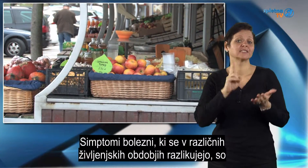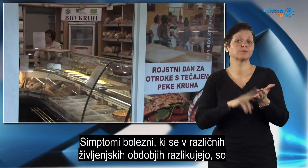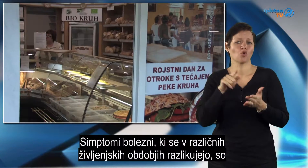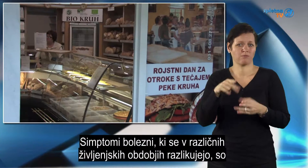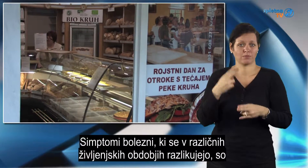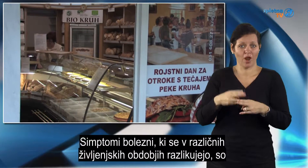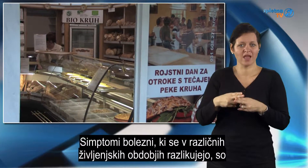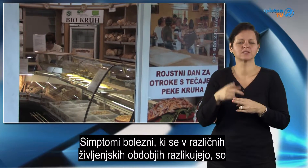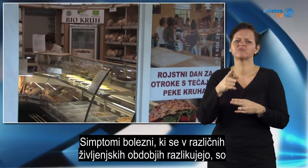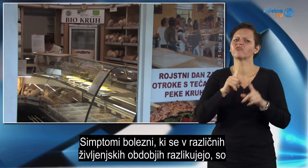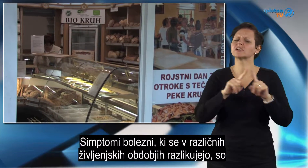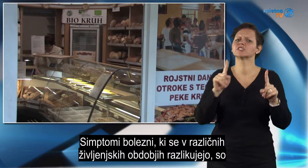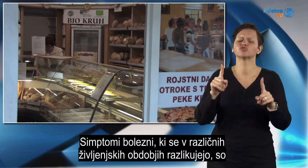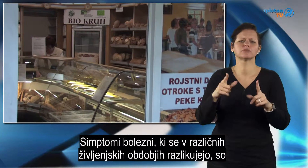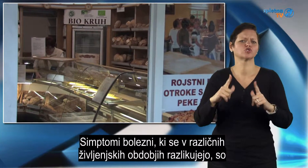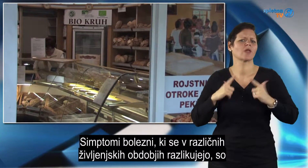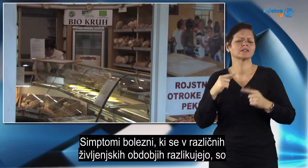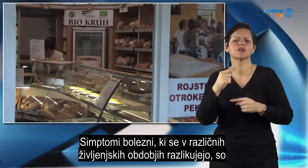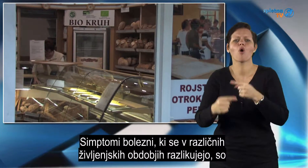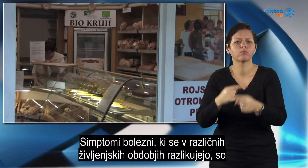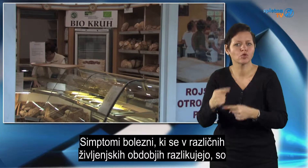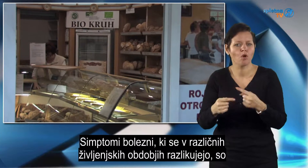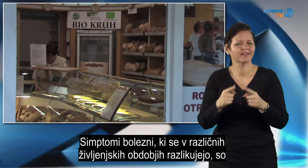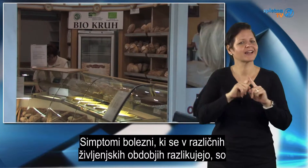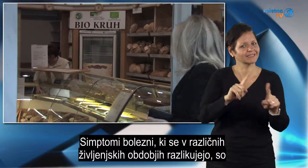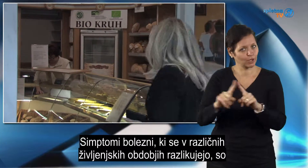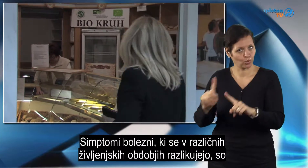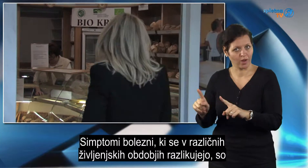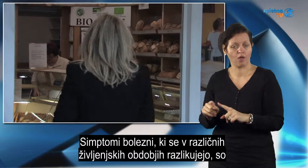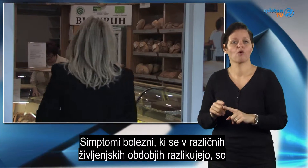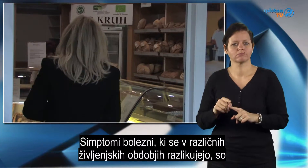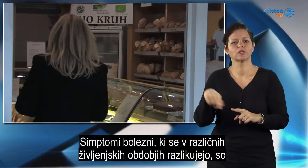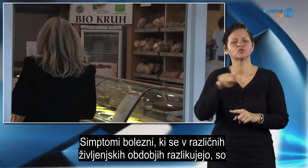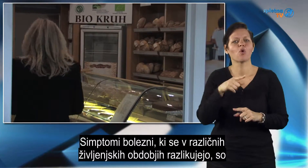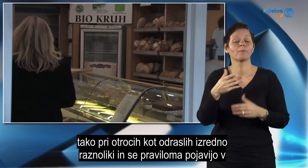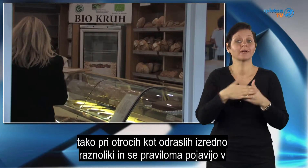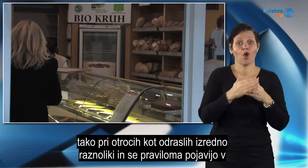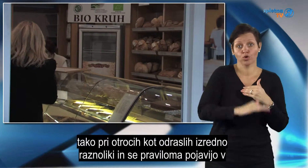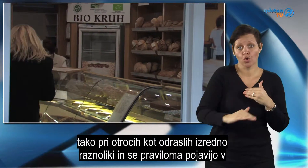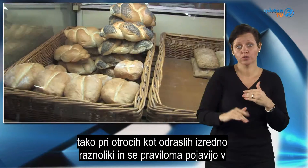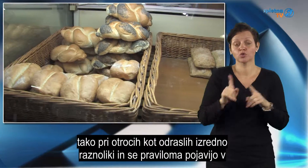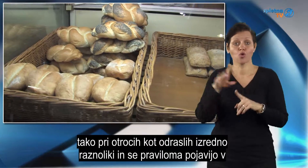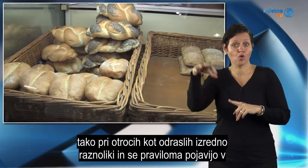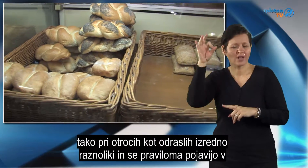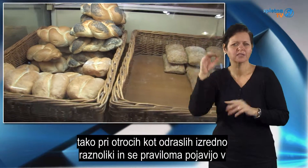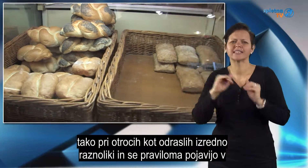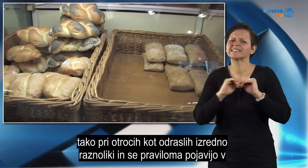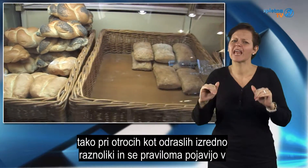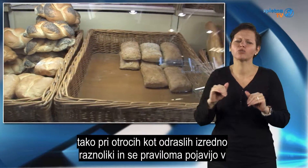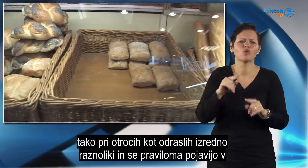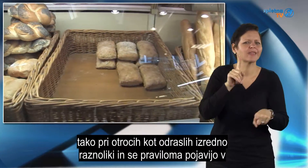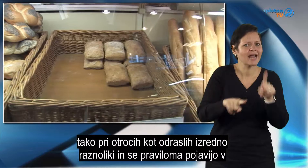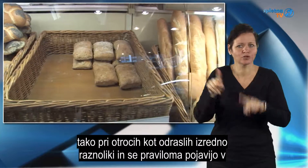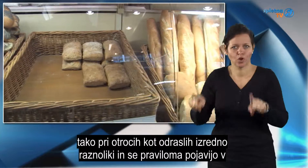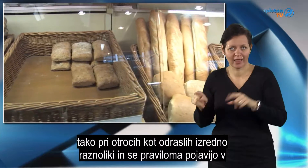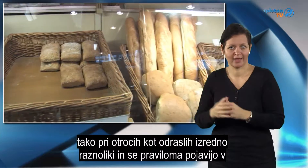Simptomi bolezni, ki se v različnih življenskih obdobjih razlikujejo, so tako pri otrocih kot odraslih